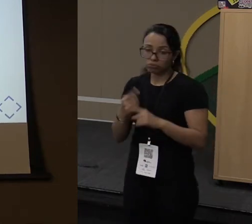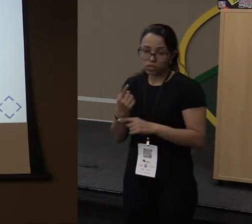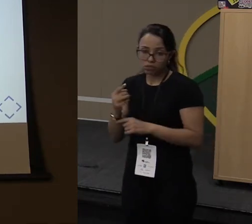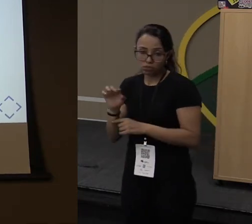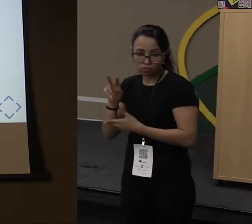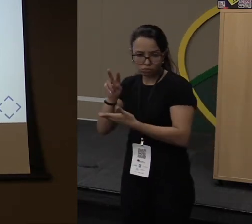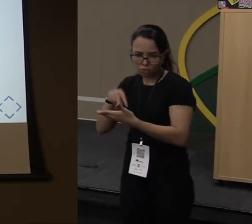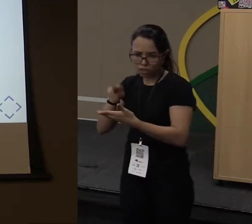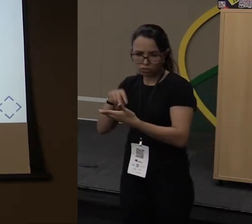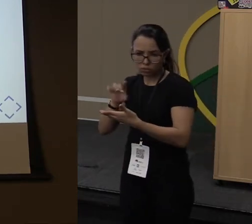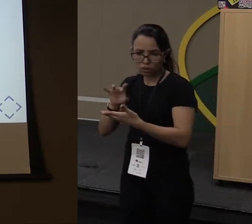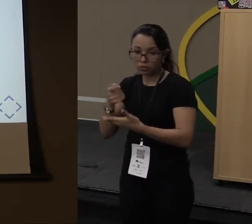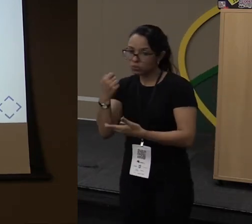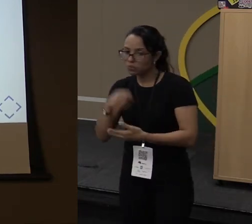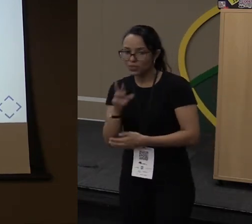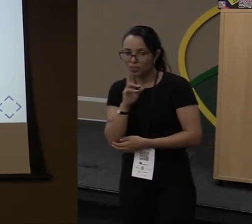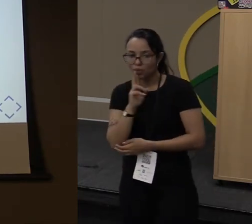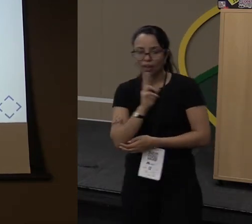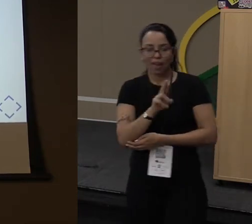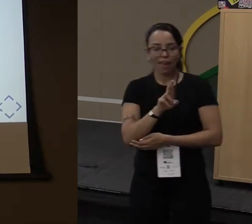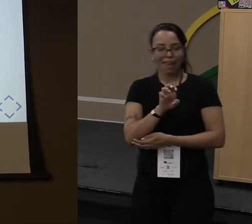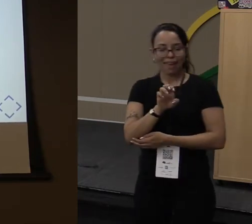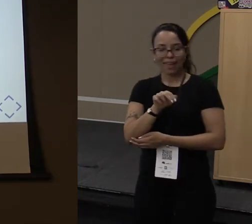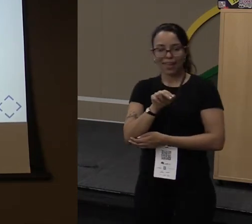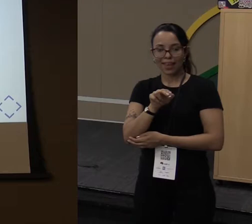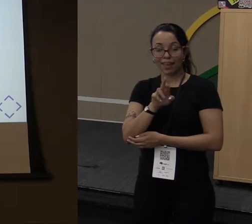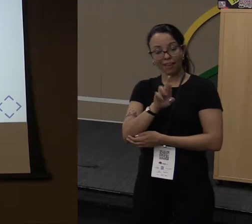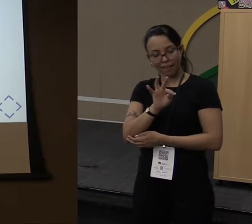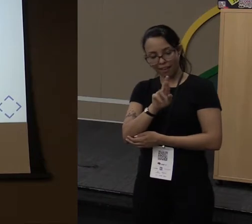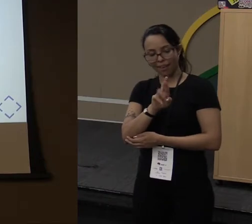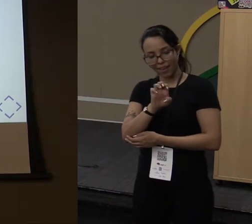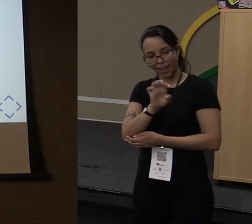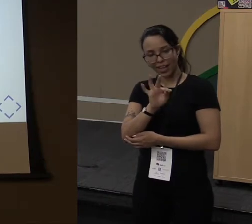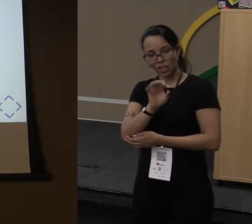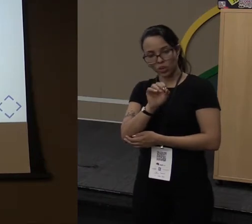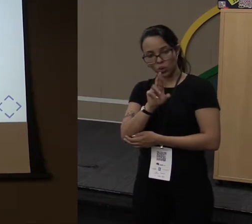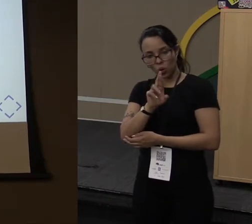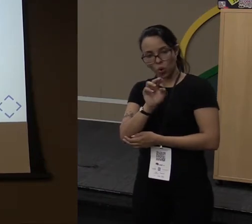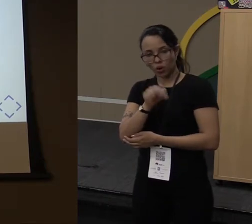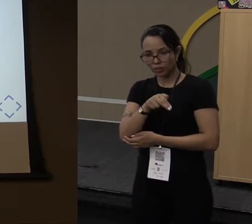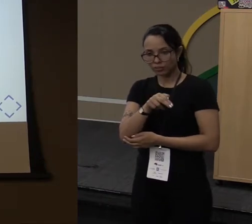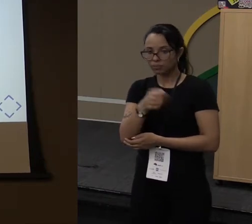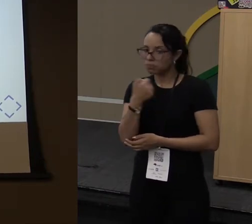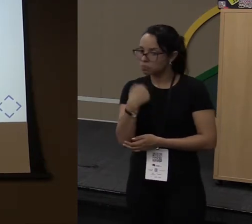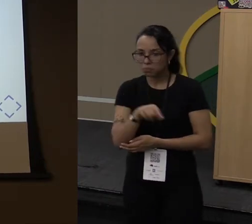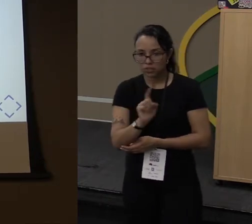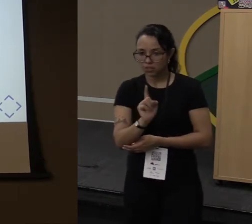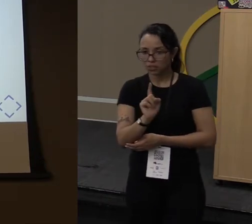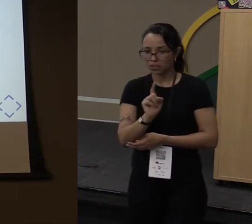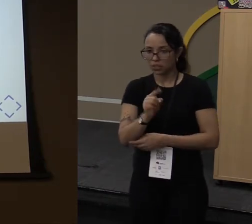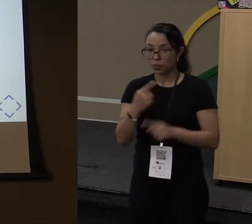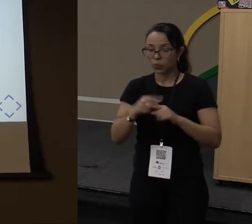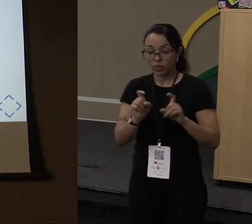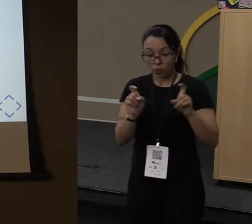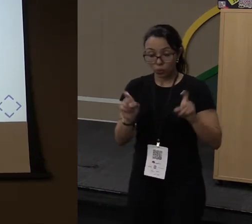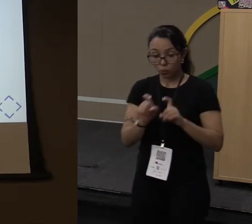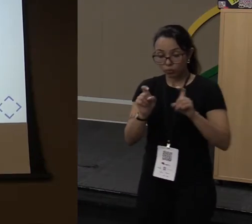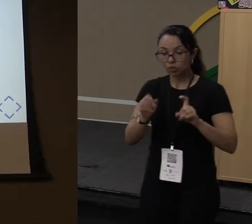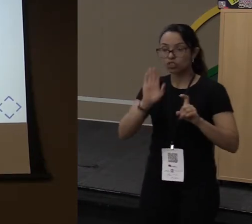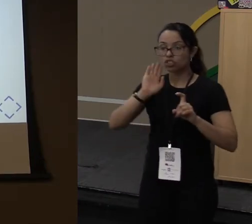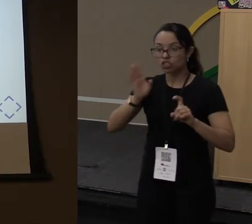preciso do retorno, porque como eu só tenho uma linha de código nessa função, o compilador subentende que já tem um retorno ali.